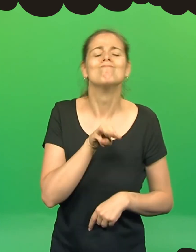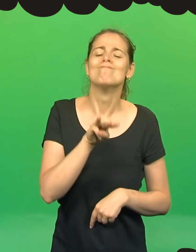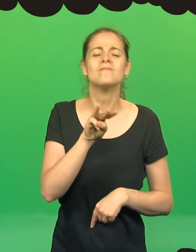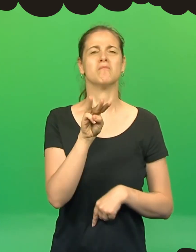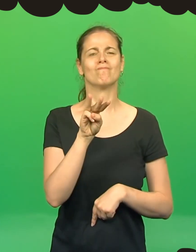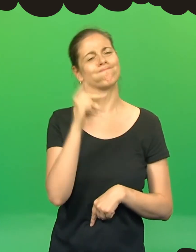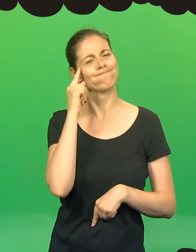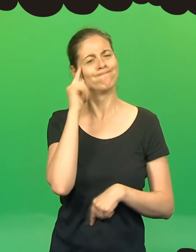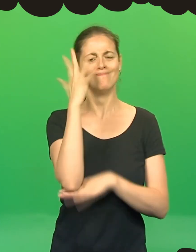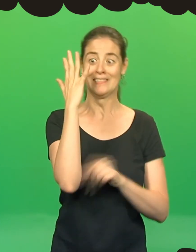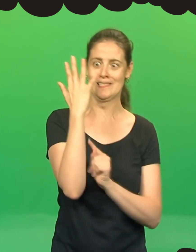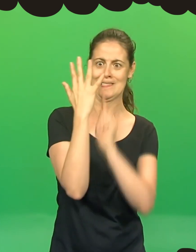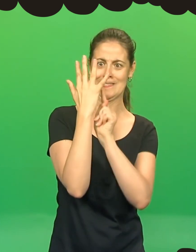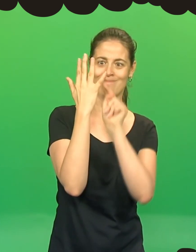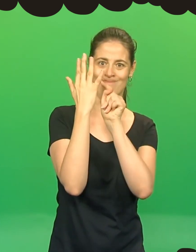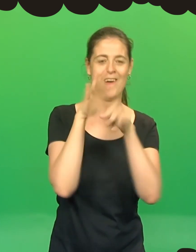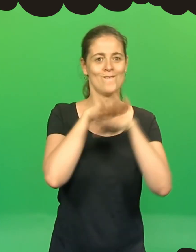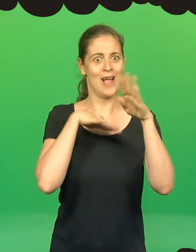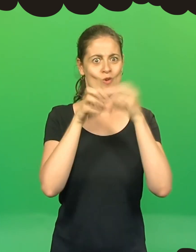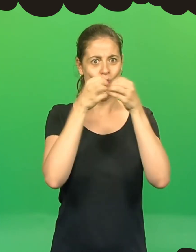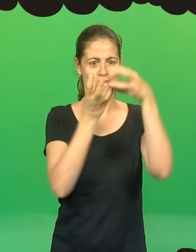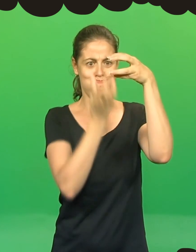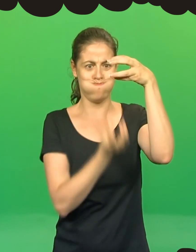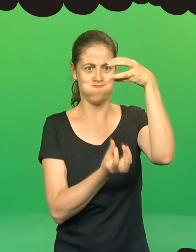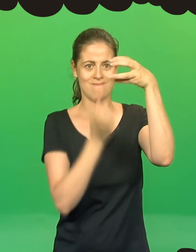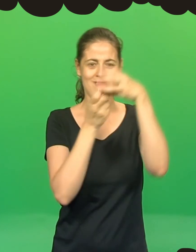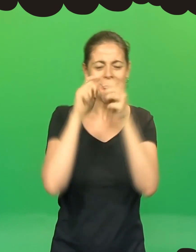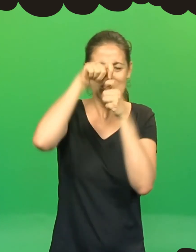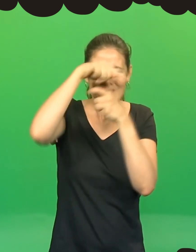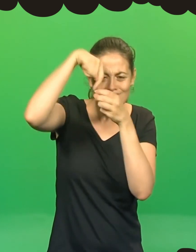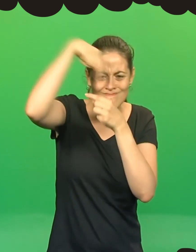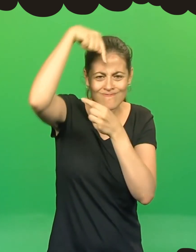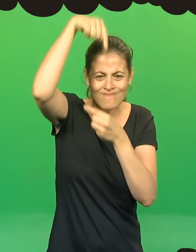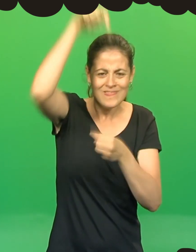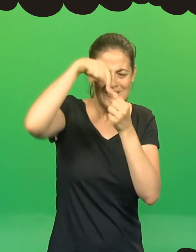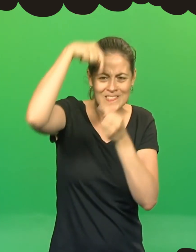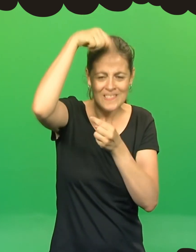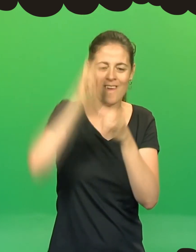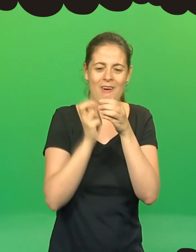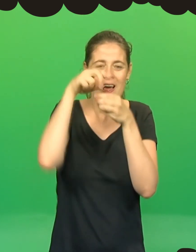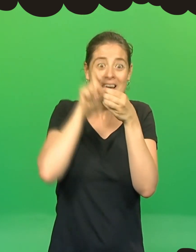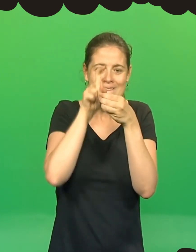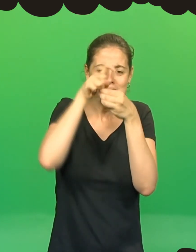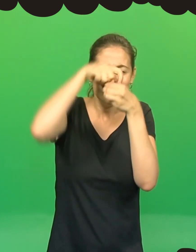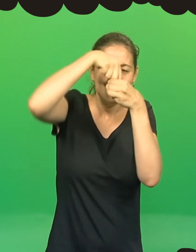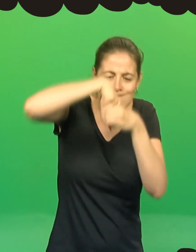Em vez de procurar comida, cada uma construiu uma casa pequena, chamada